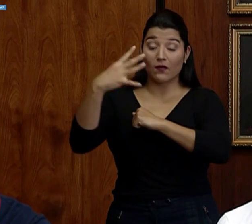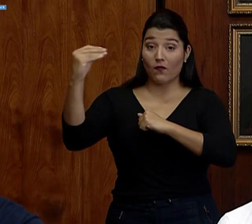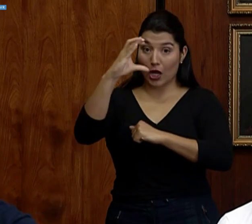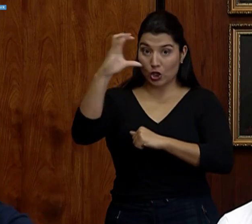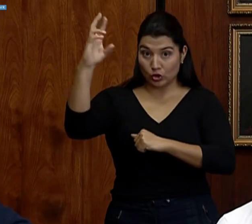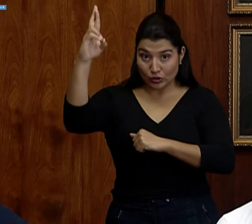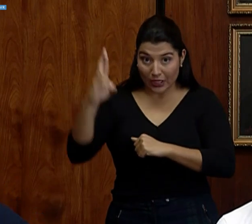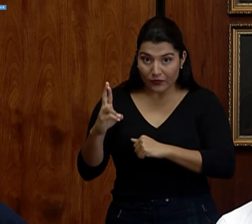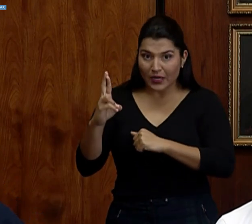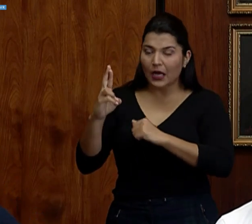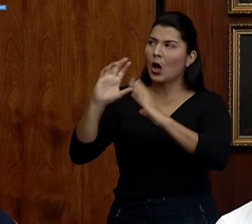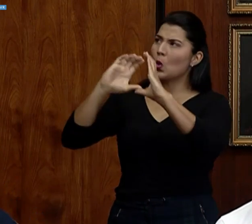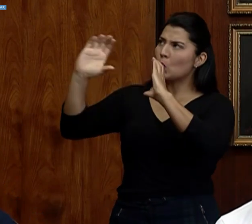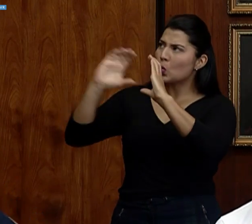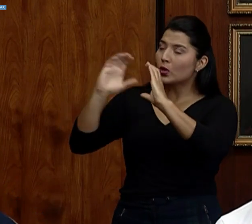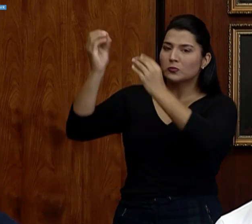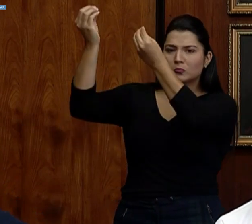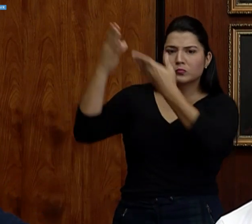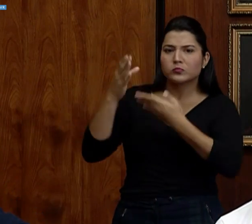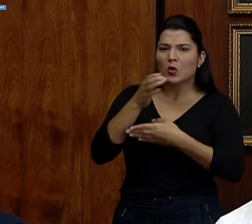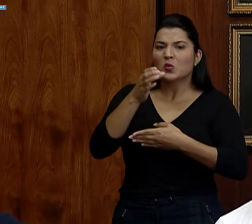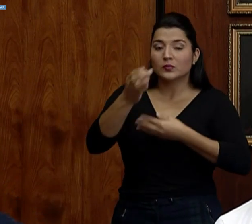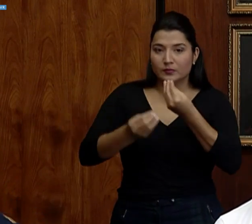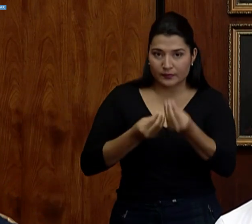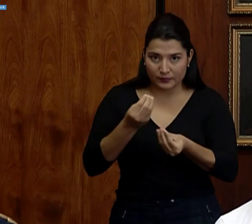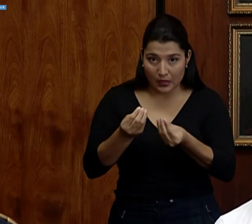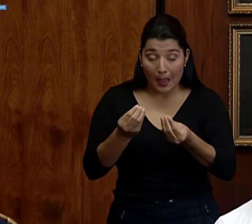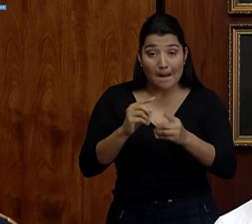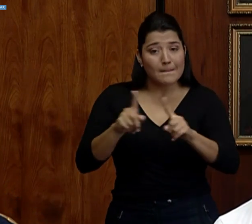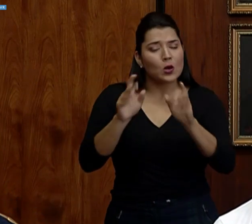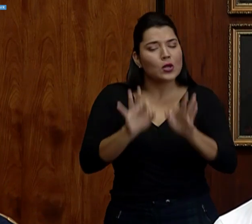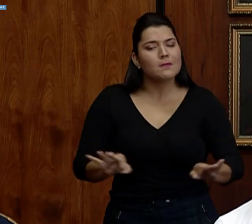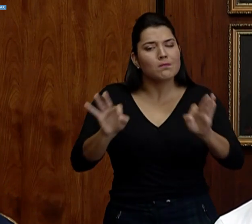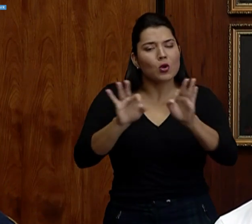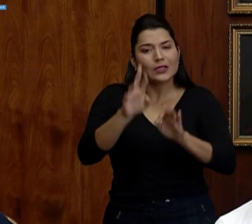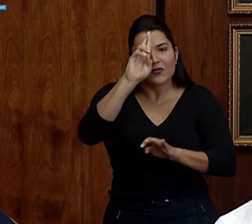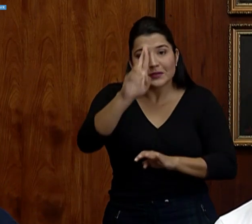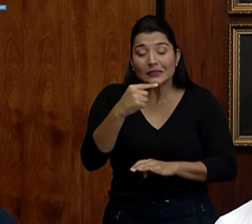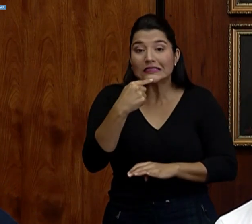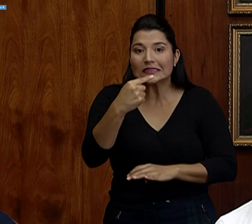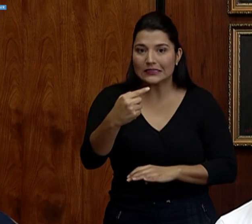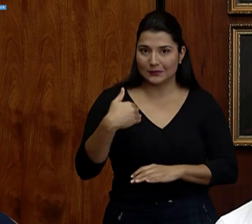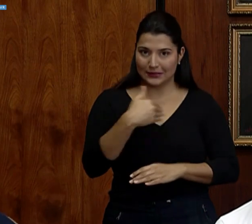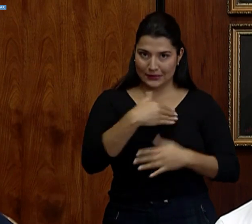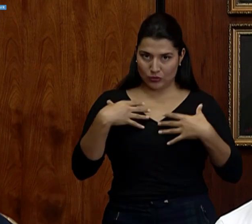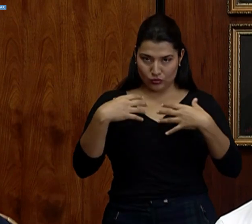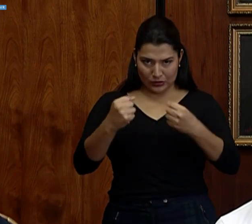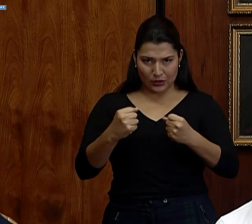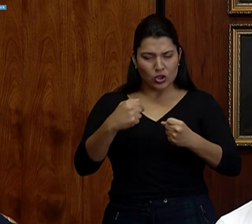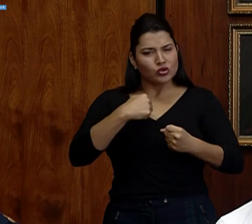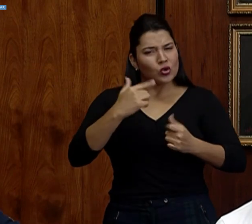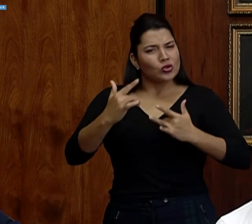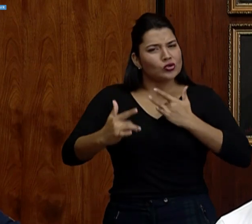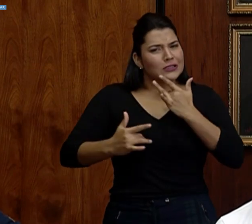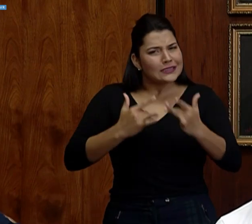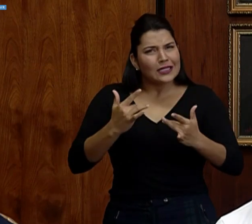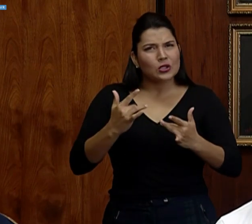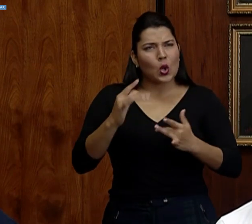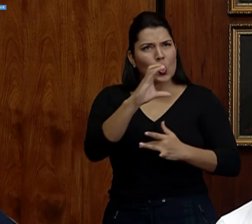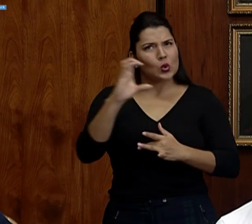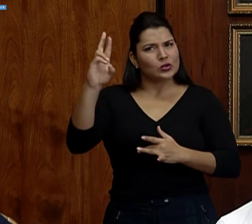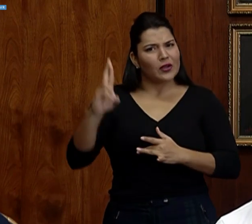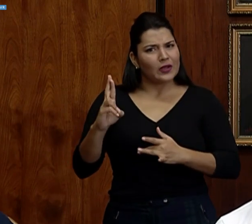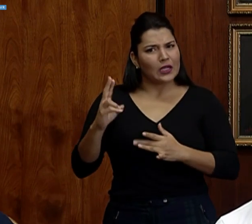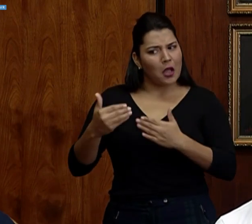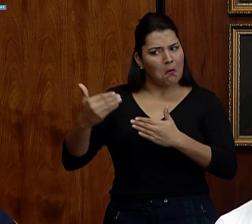Pero sí ocupamos de verdad que sigamos con esas medidas. Como les digo, yo siento que en Costa Rica nunca antes había respondido tan fuertemente